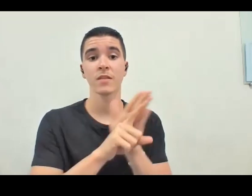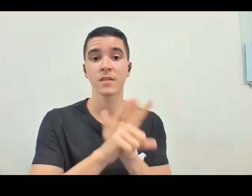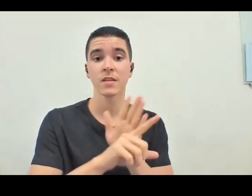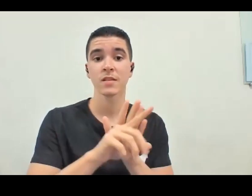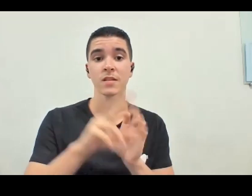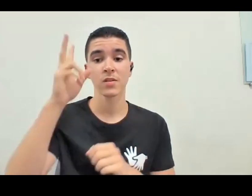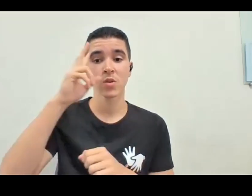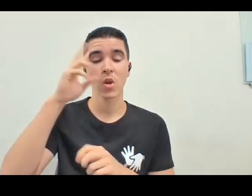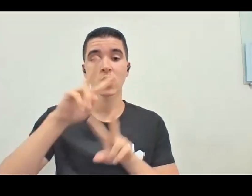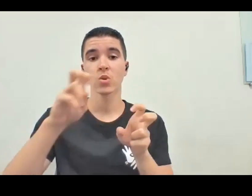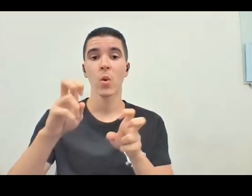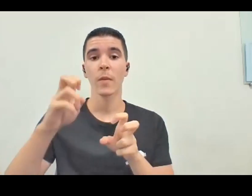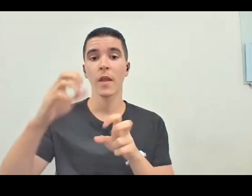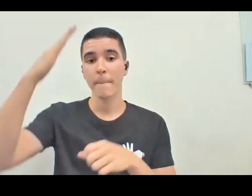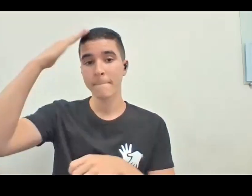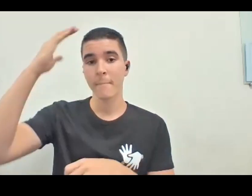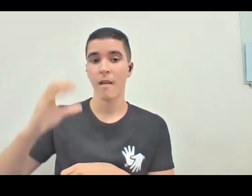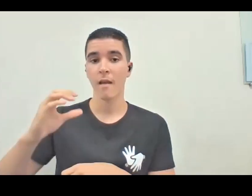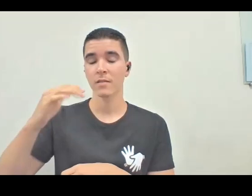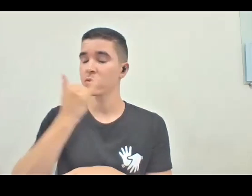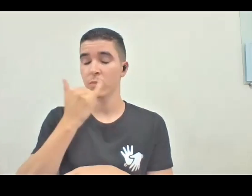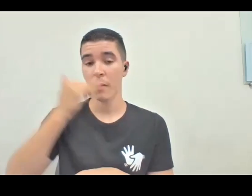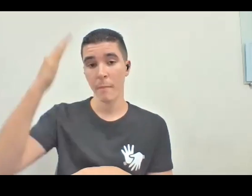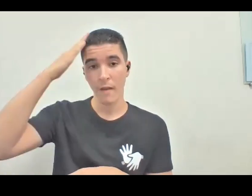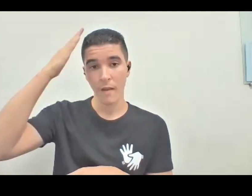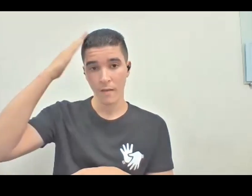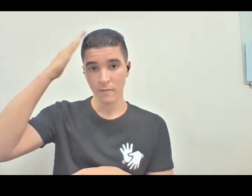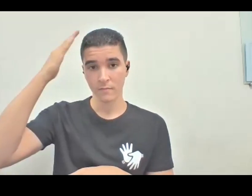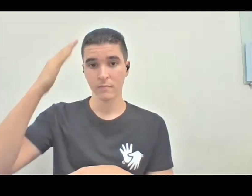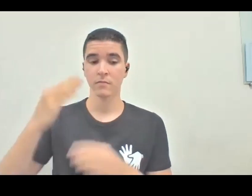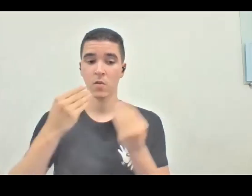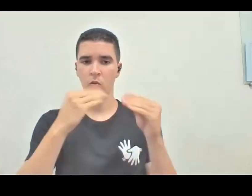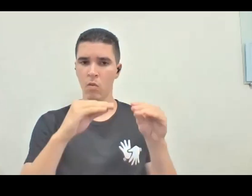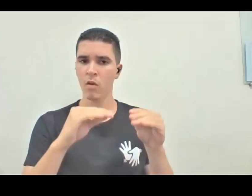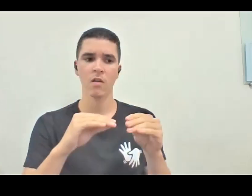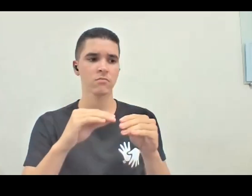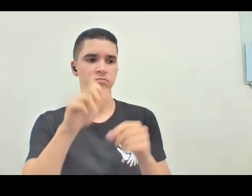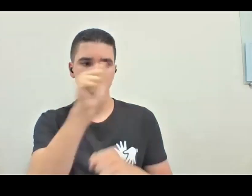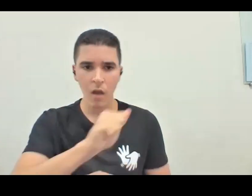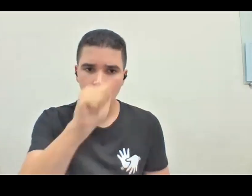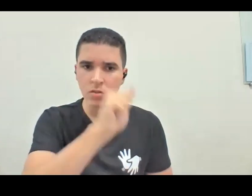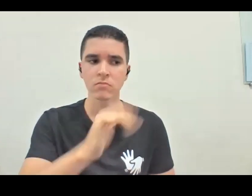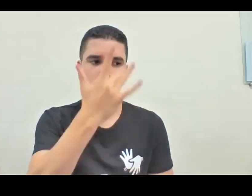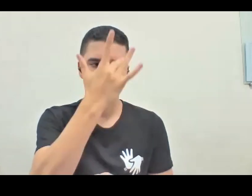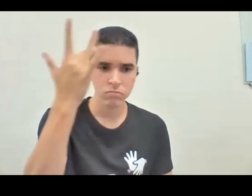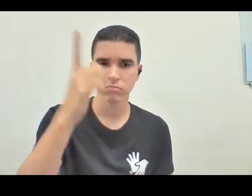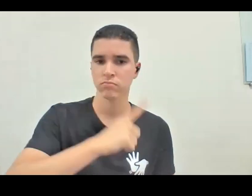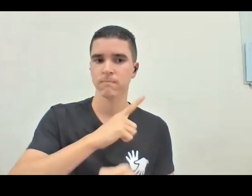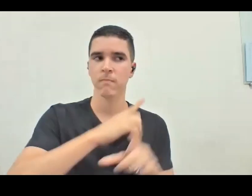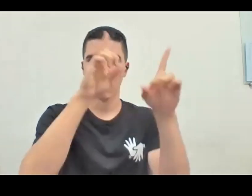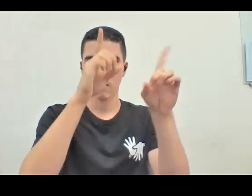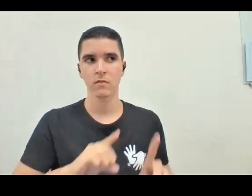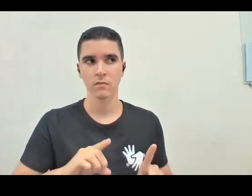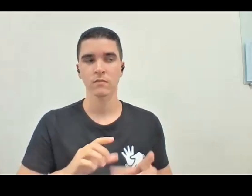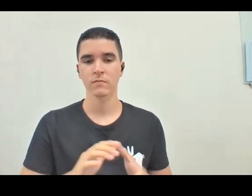nos nossos referenciais teóricos autores, intelectuais, artistas com deficiência. Isso eu